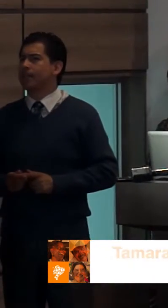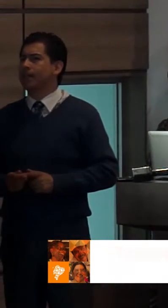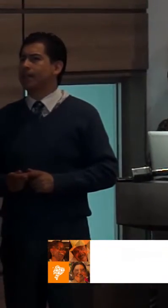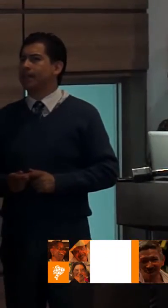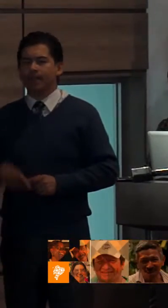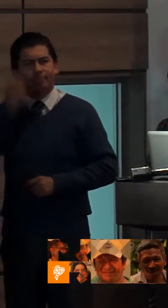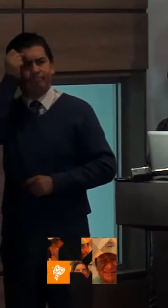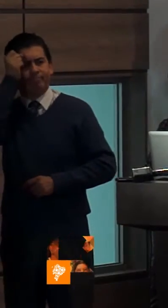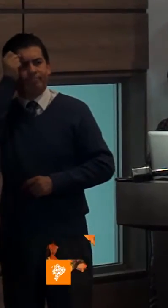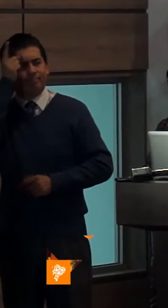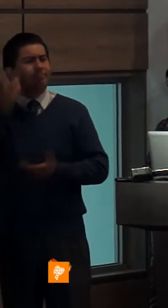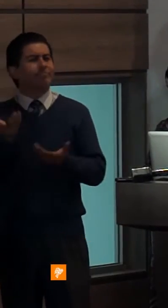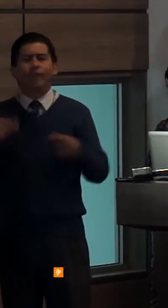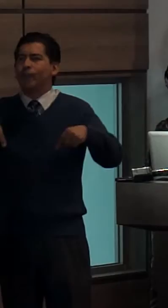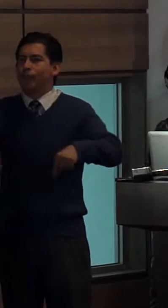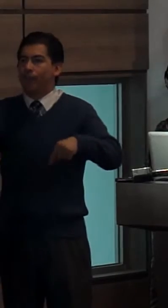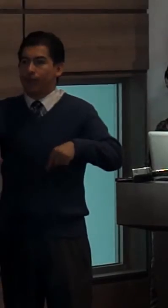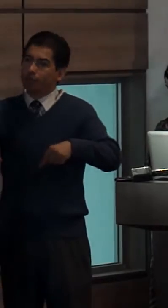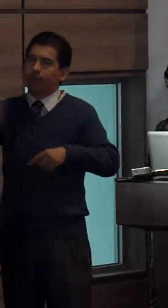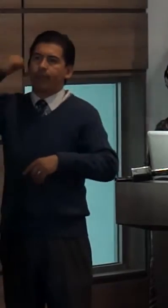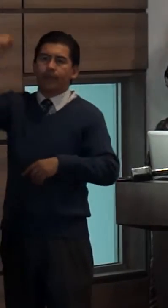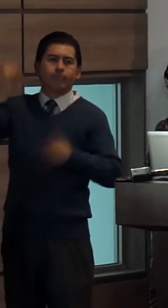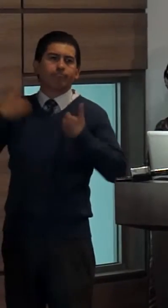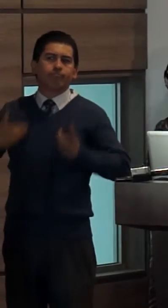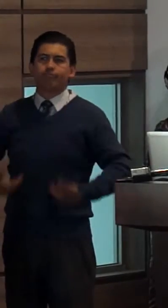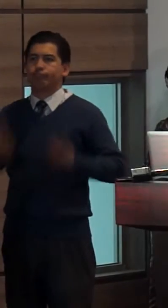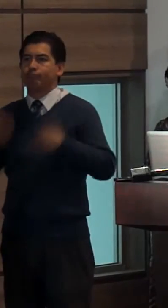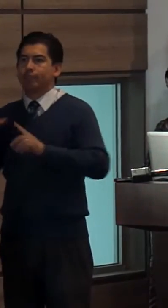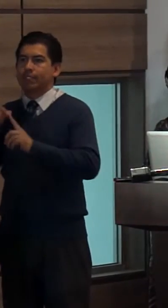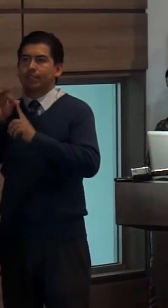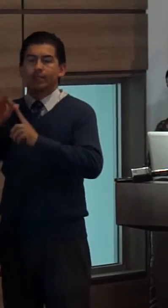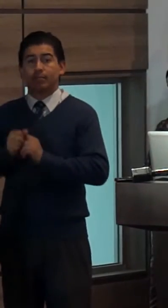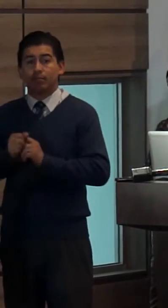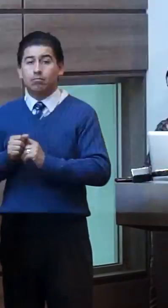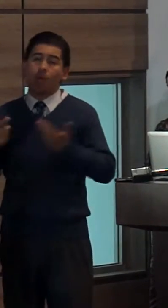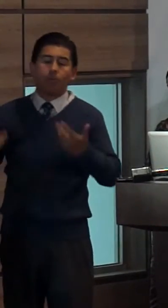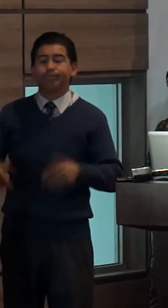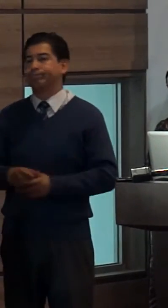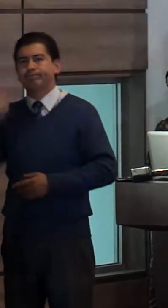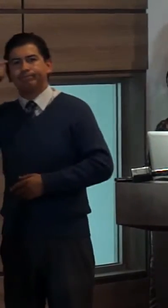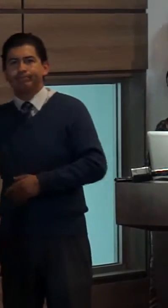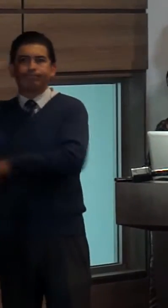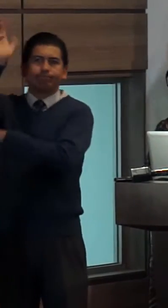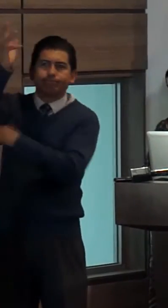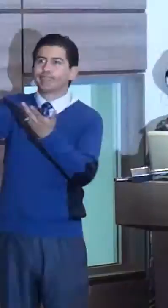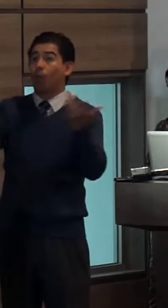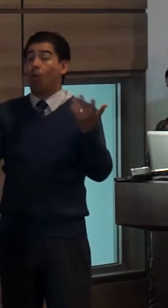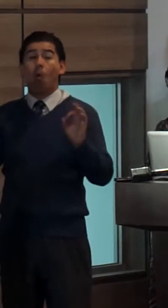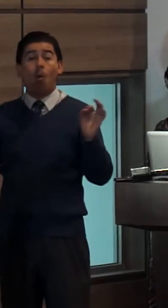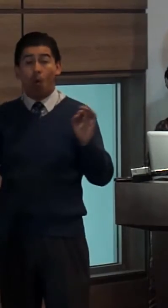duda que vivimos en la época de los derechos humanos todo discurso, toda política,